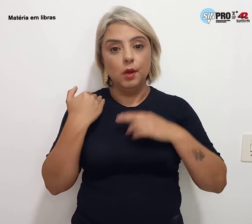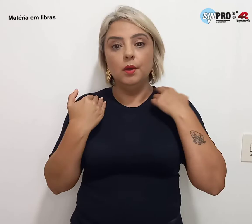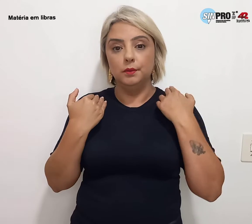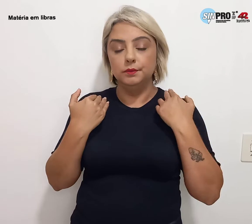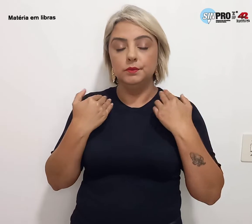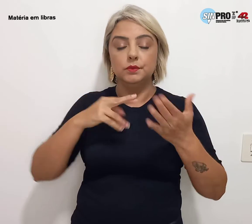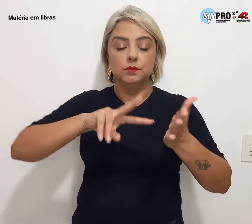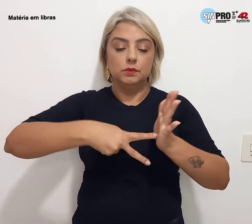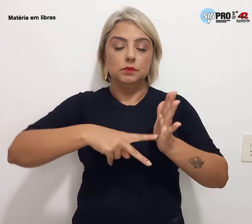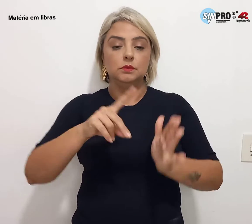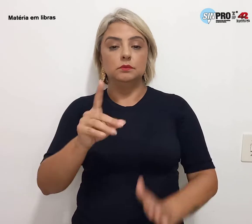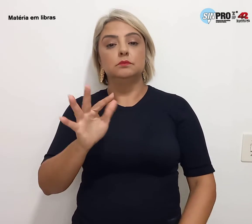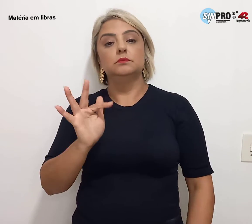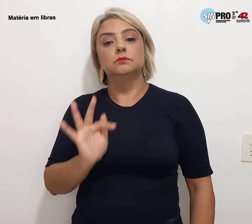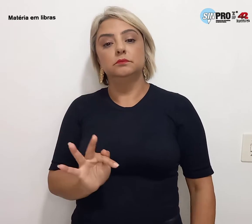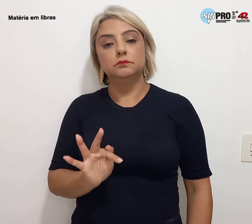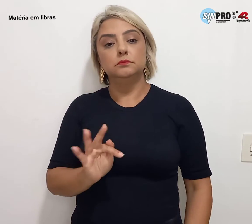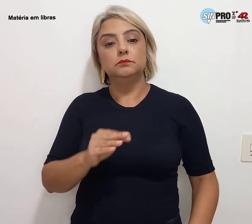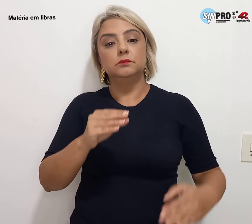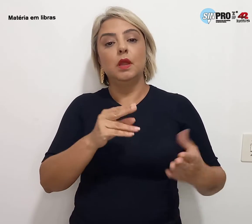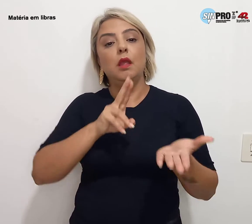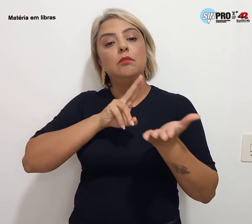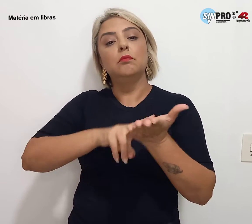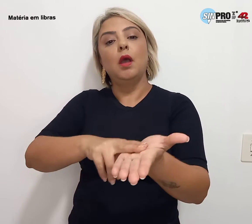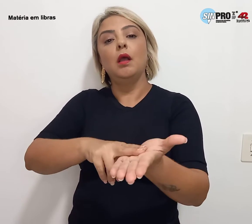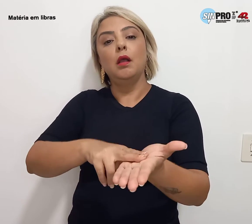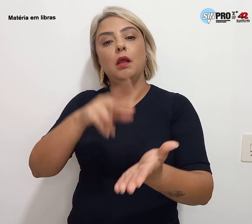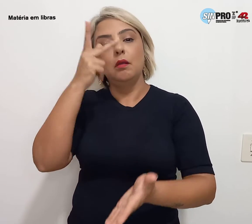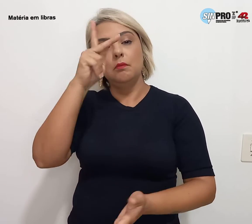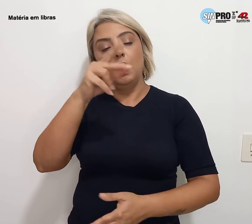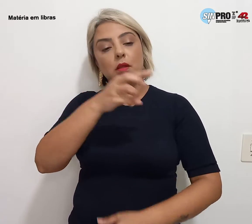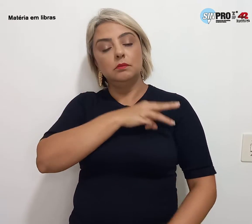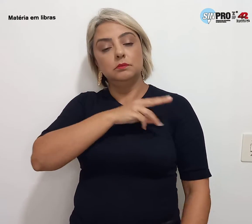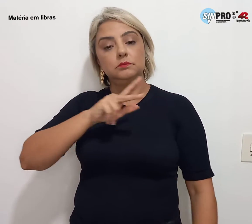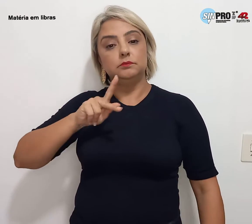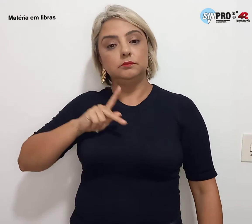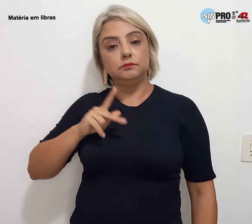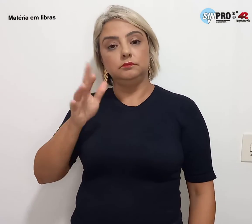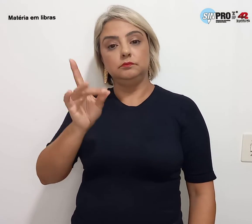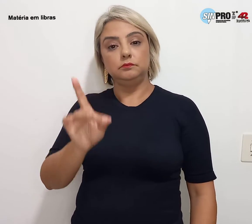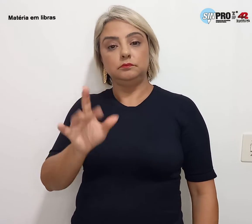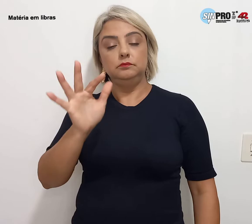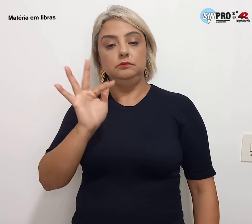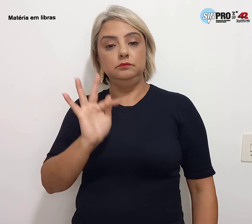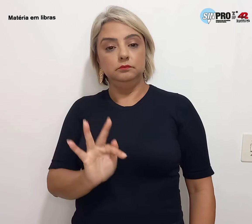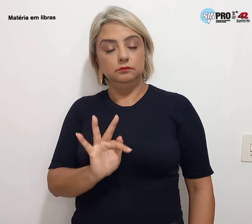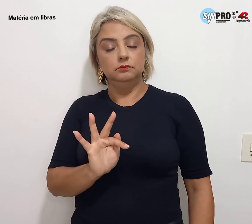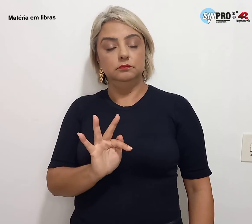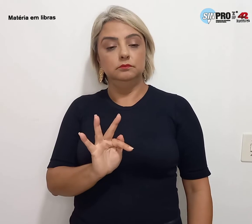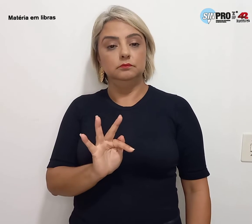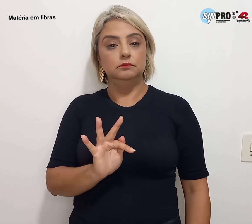o SimproDF enviou uma carta ao Ministério Público do Distrito Federal e Territórios